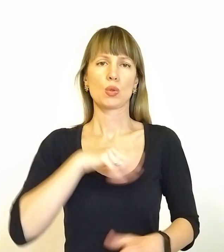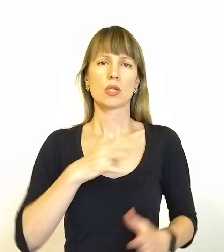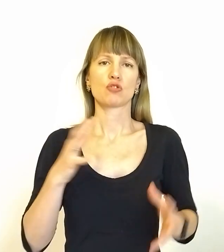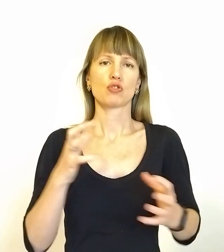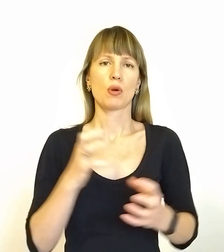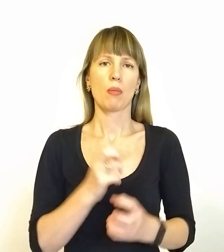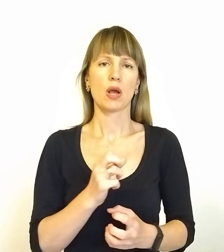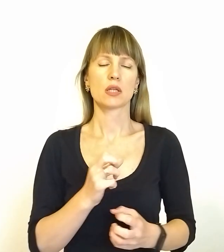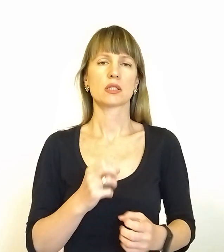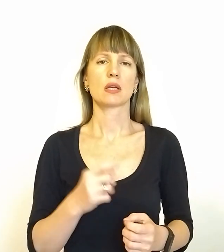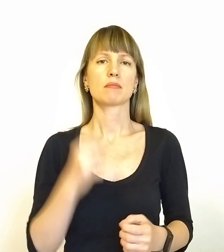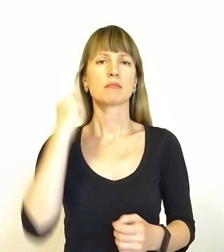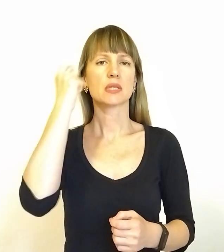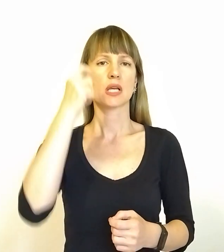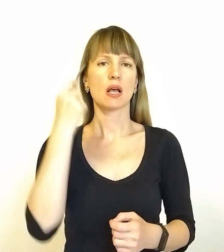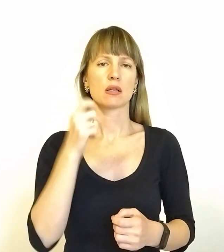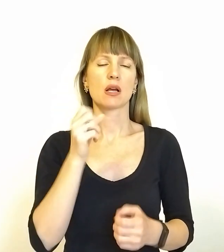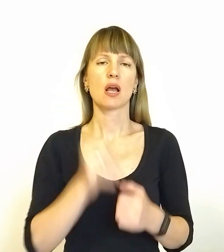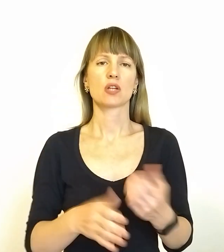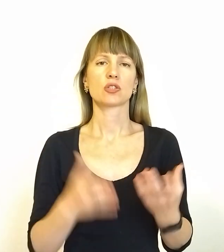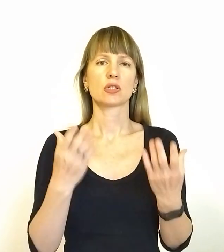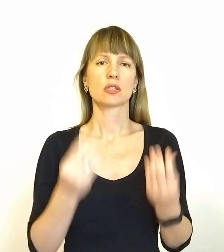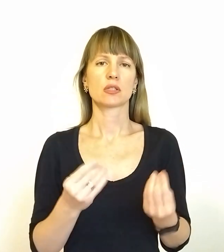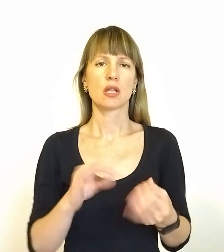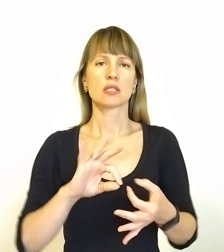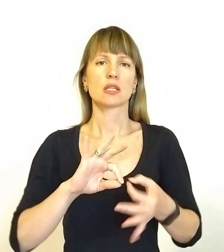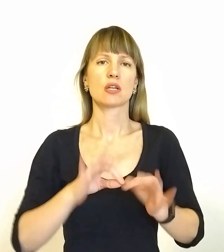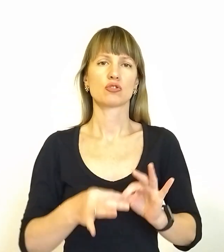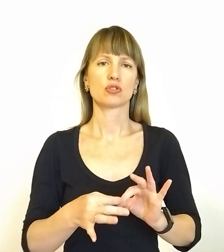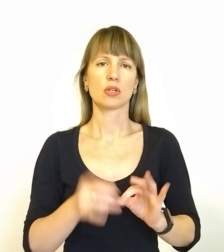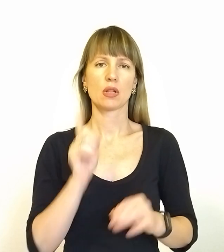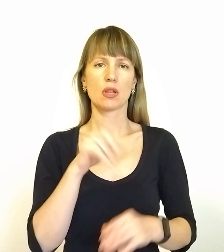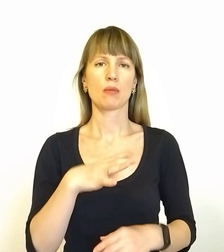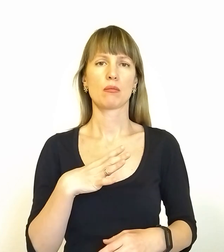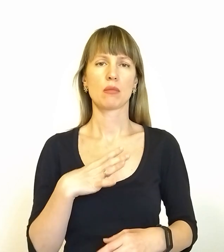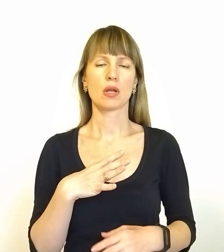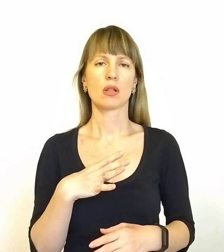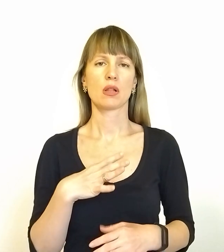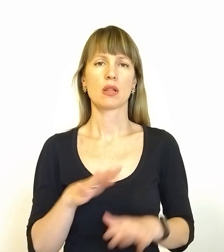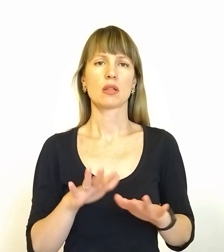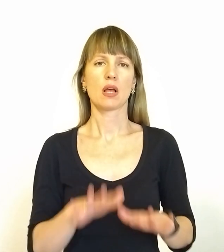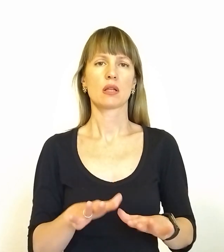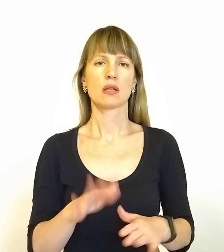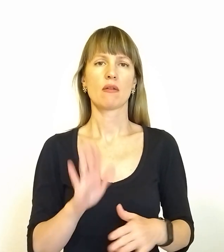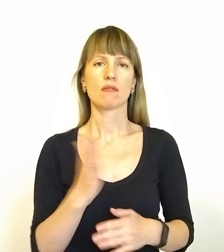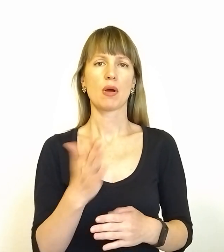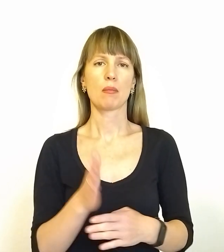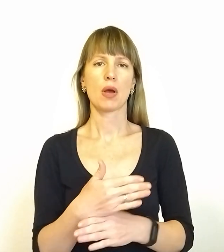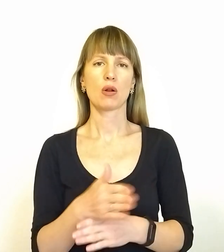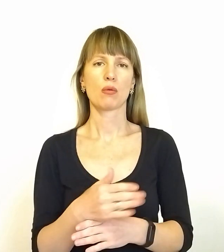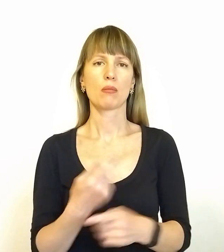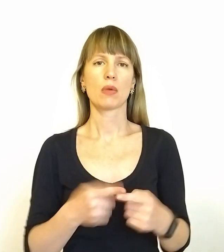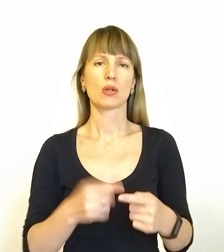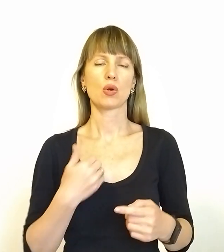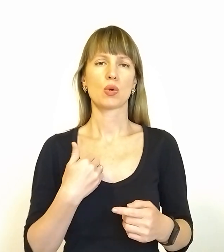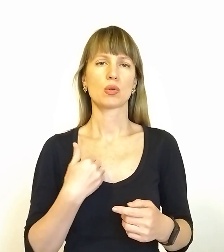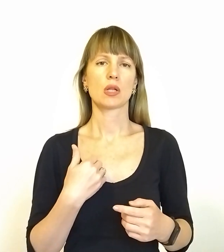да. Тобто, психологически, з кожним днем все складніше і складніше було знаходитися в Мариуполі. Тому і хотілося всяческими